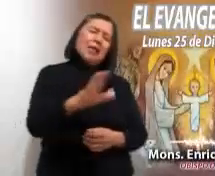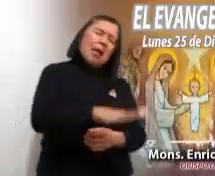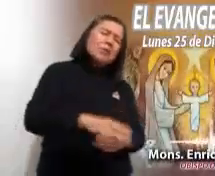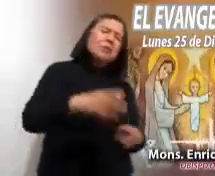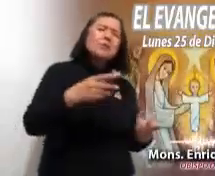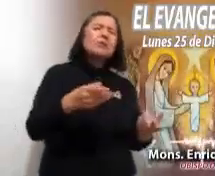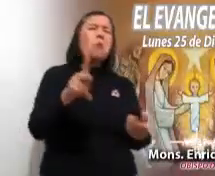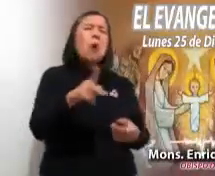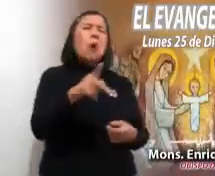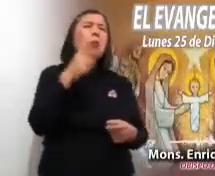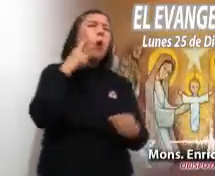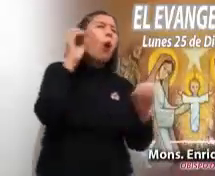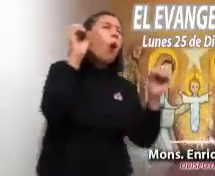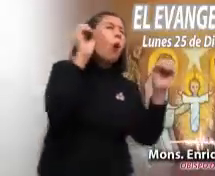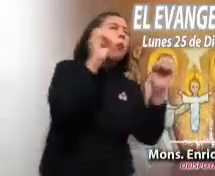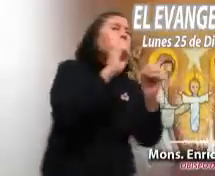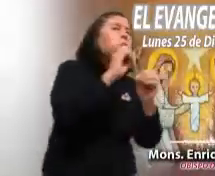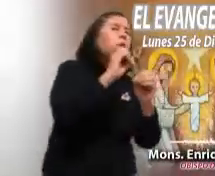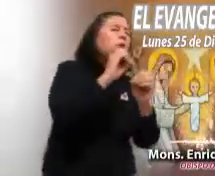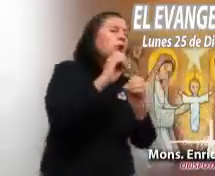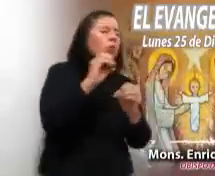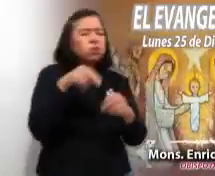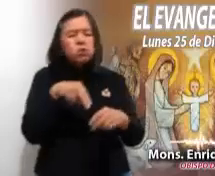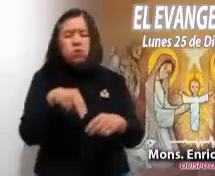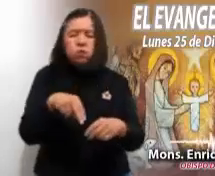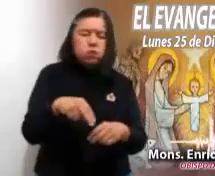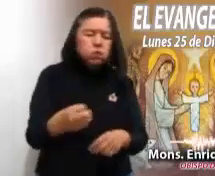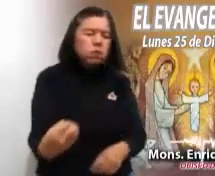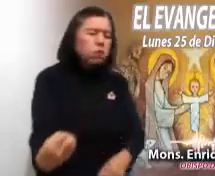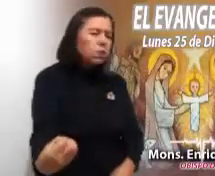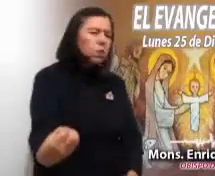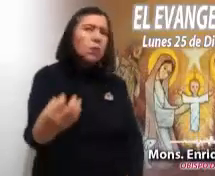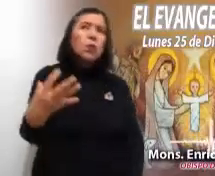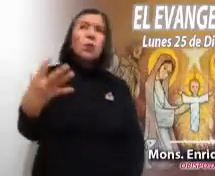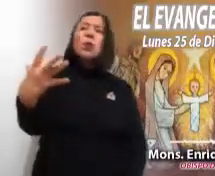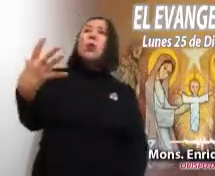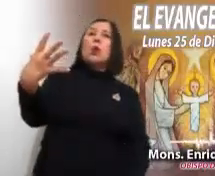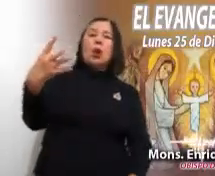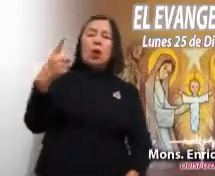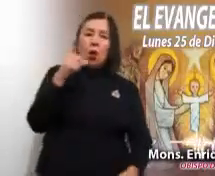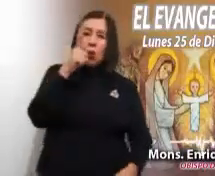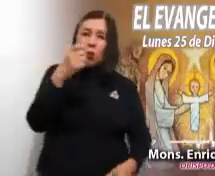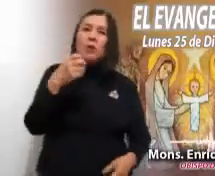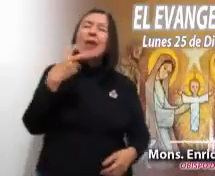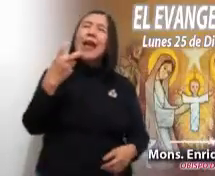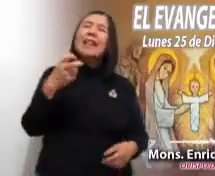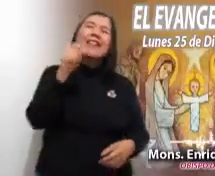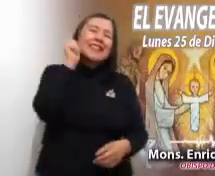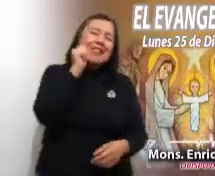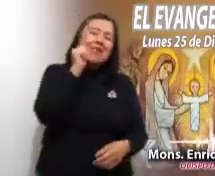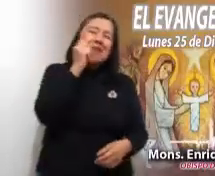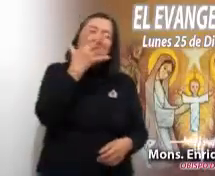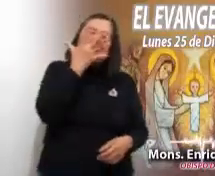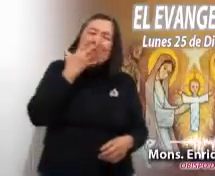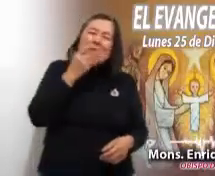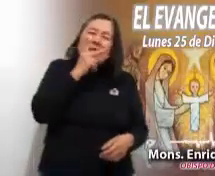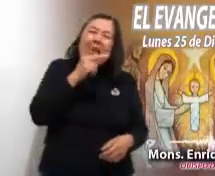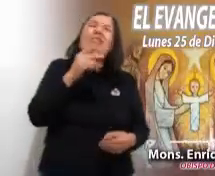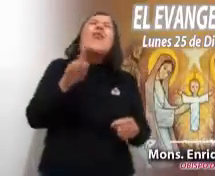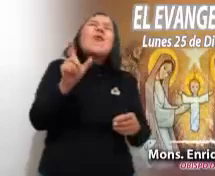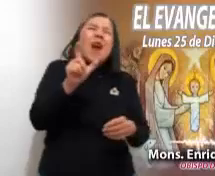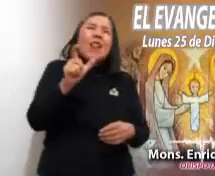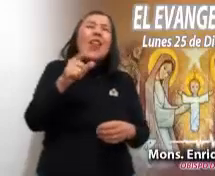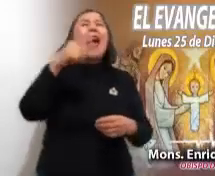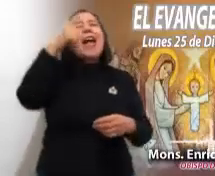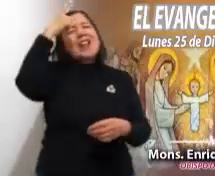que caminaba en tinieblas vio una gran luz. Son las palabras que en el ambiente de recogimiento y alegría escuchamos